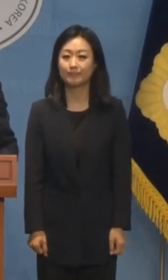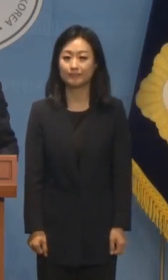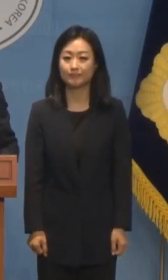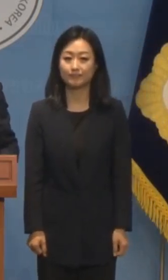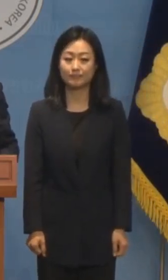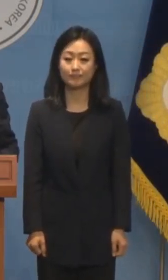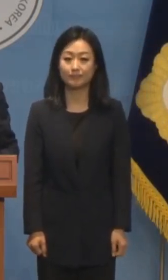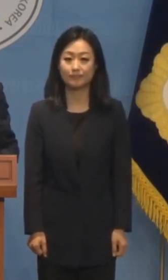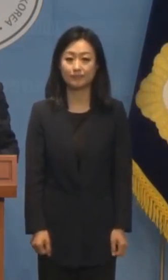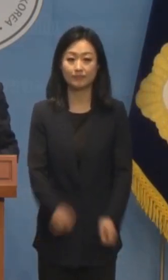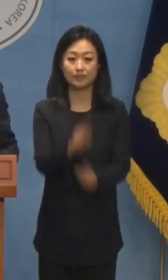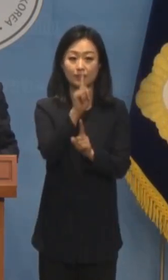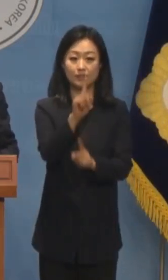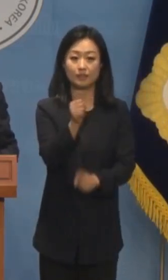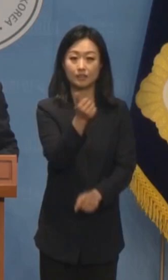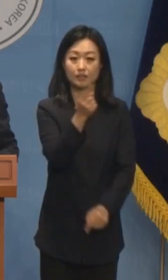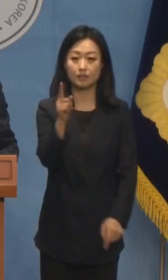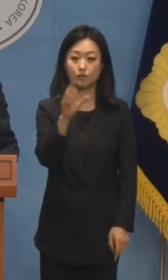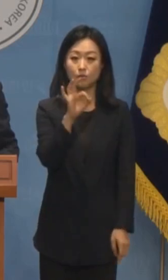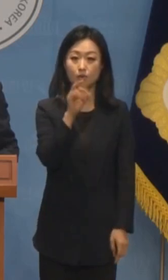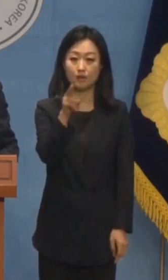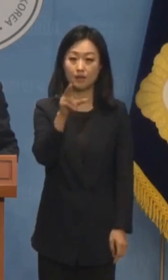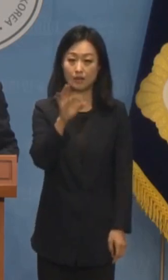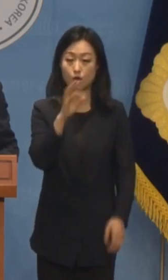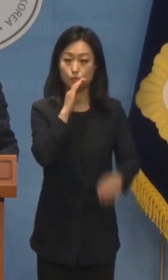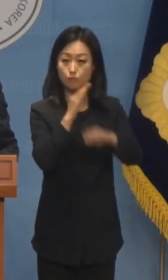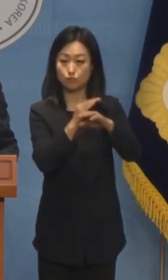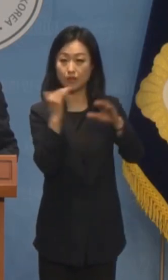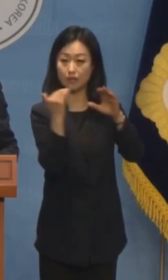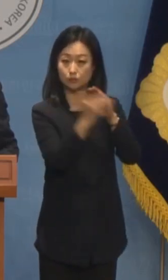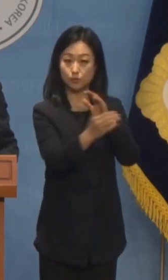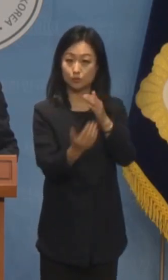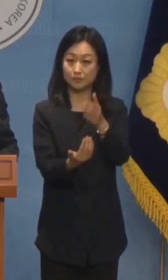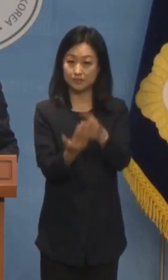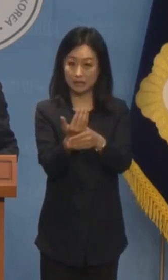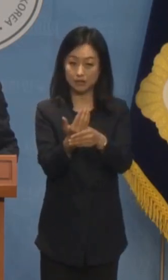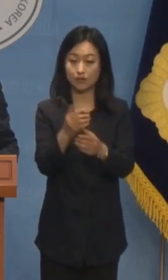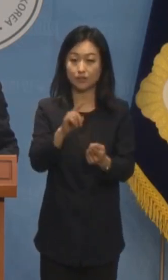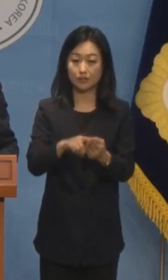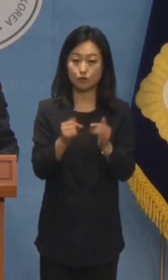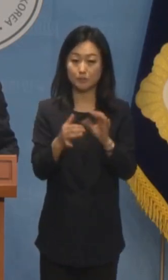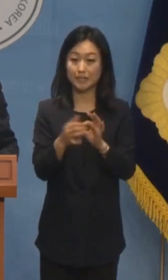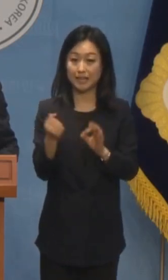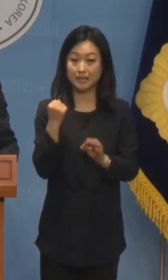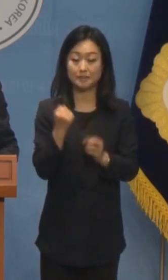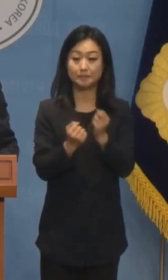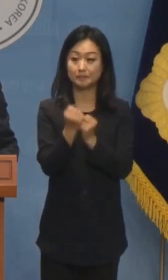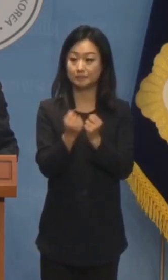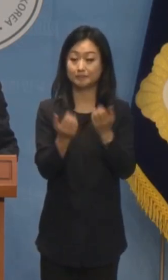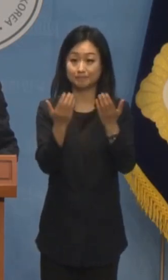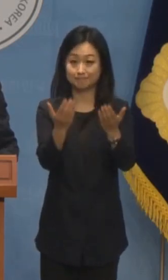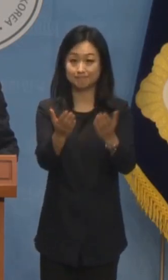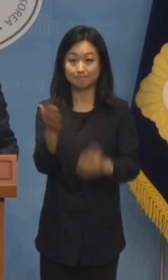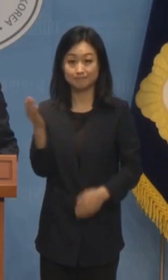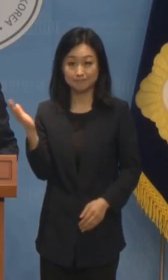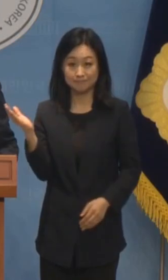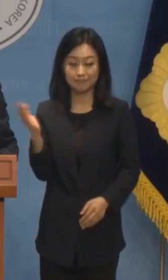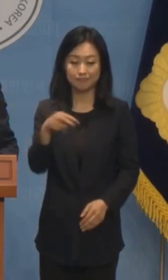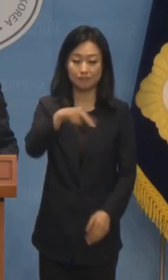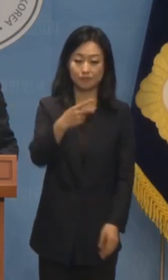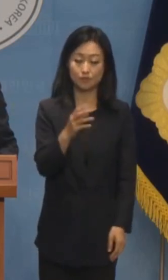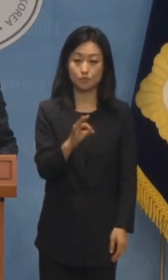이화영 전 경기도 부지사 대북송금 사건에 관한 국민의힘 오늘자 논평 시작하겠습니다. 저는 국민의힘 대변인